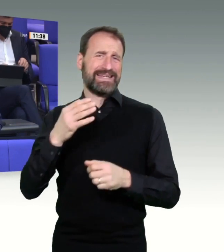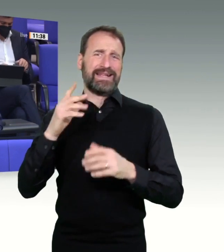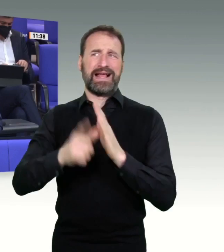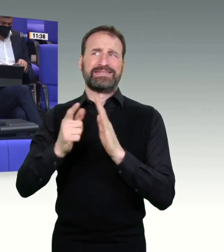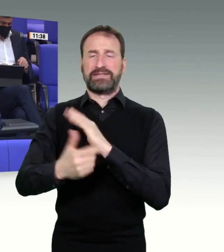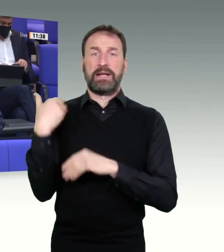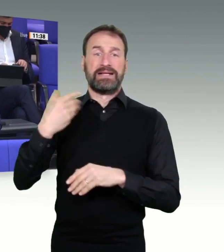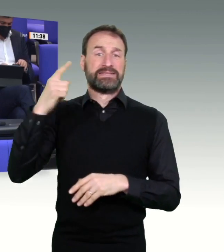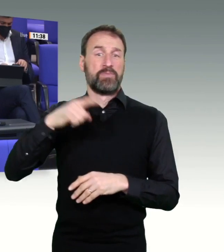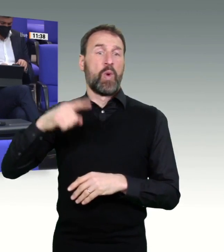was von lernen. Rüttel,